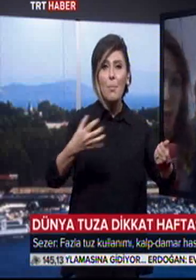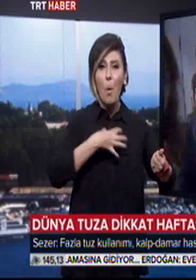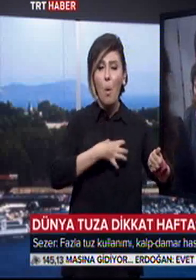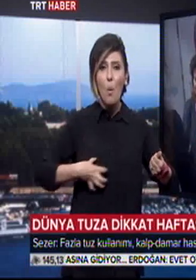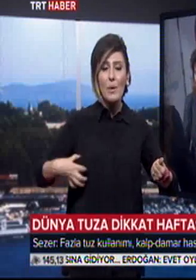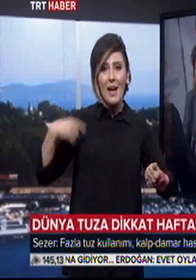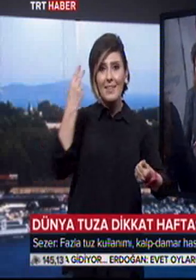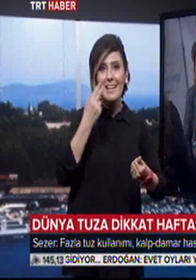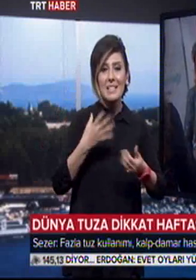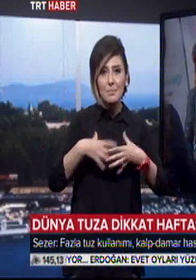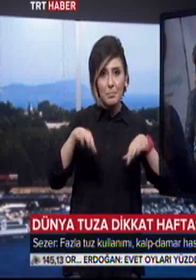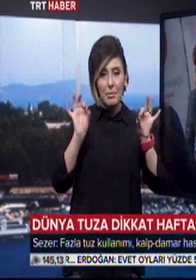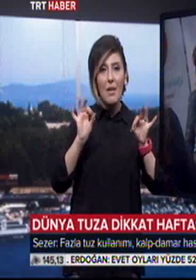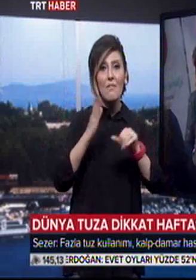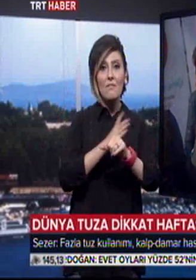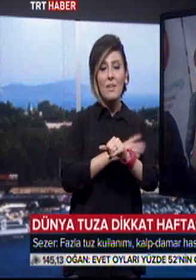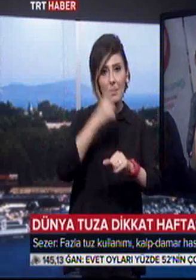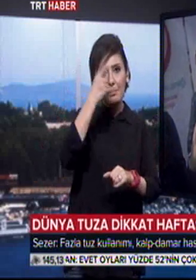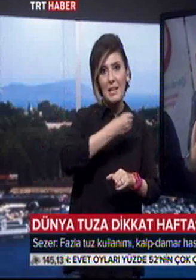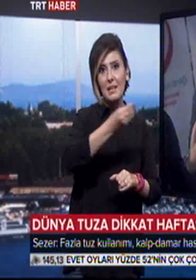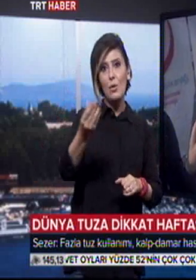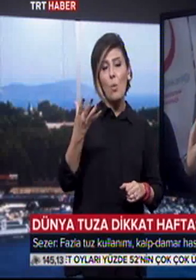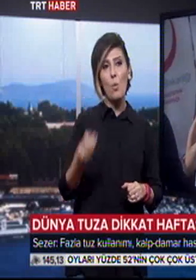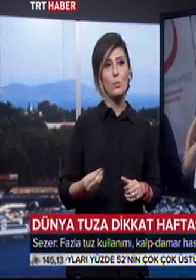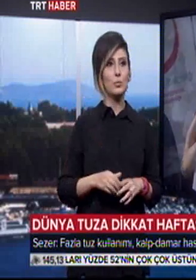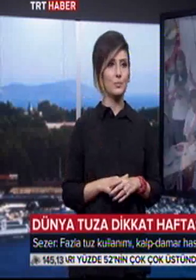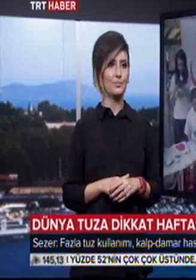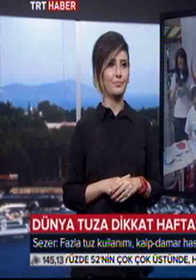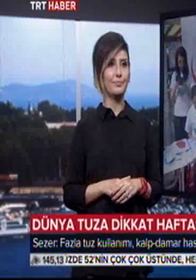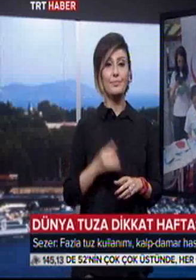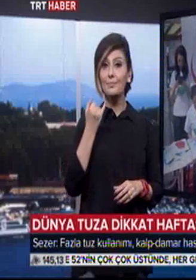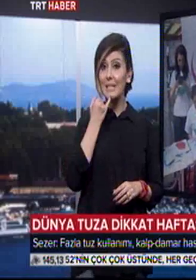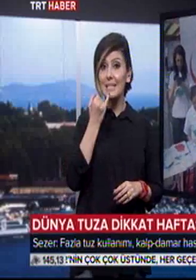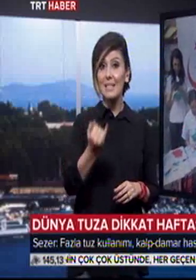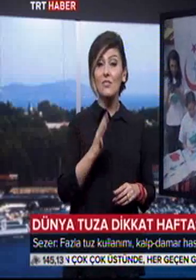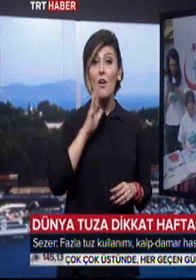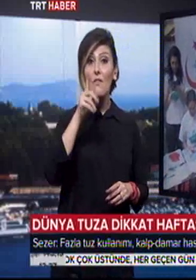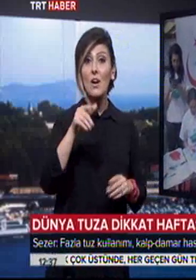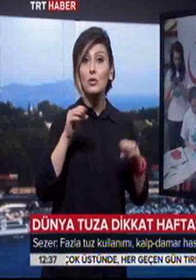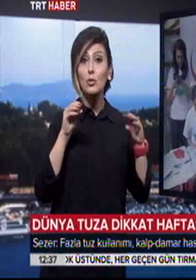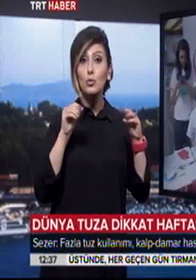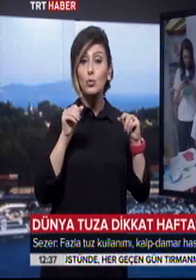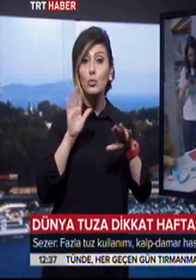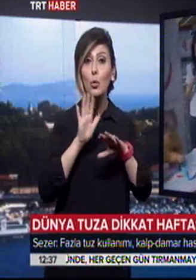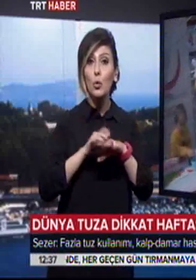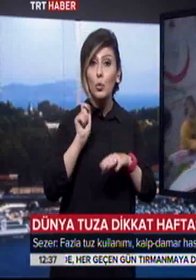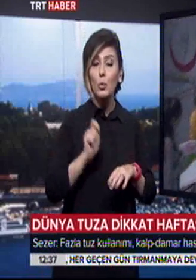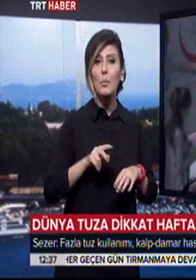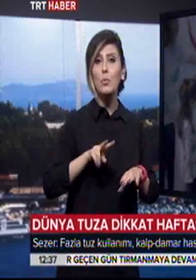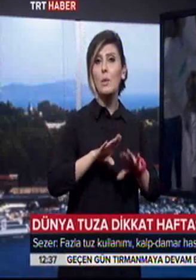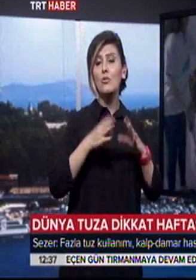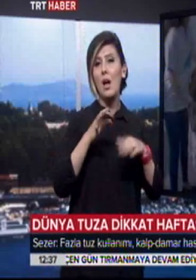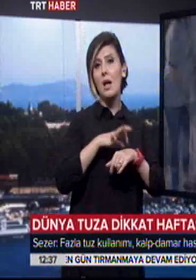resimleri çizildi, vatandaşlar bilgilendirildi. Ziyaretçilere fazla tuz tüketiminin yol açtığı